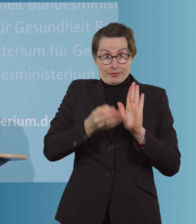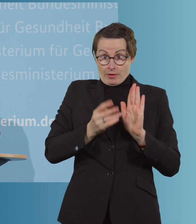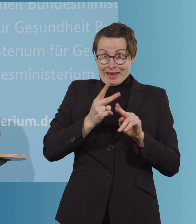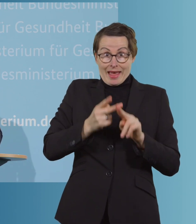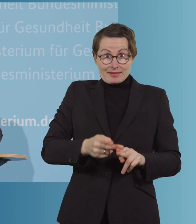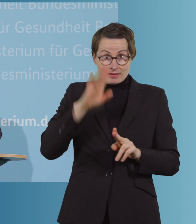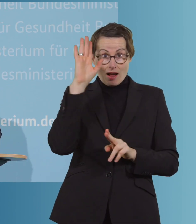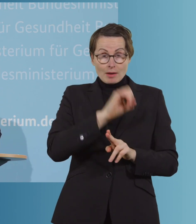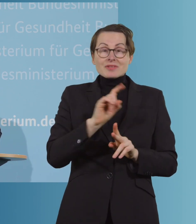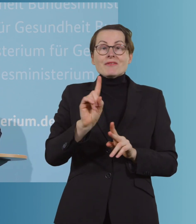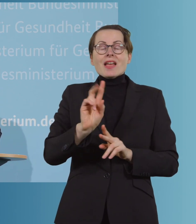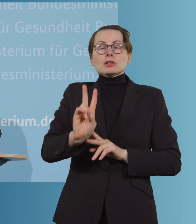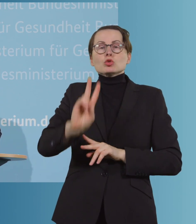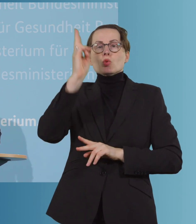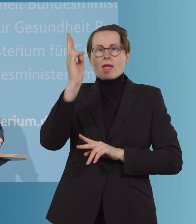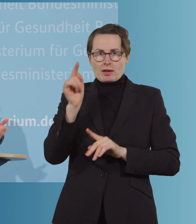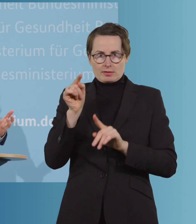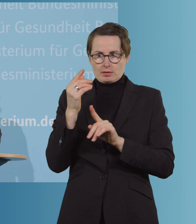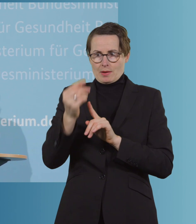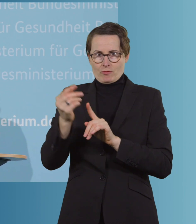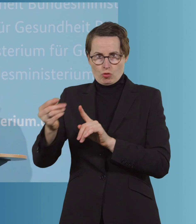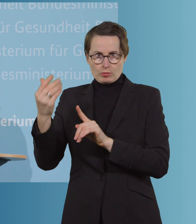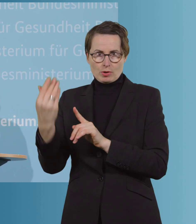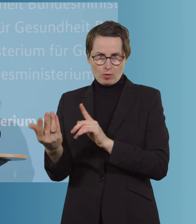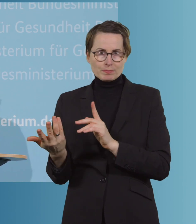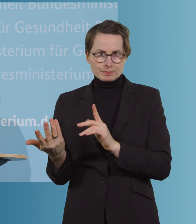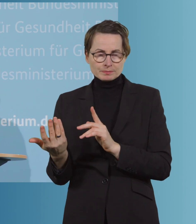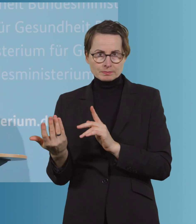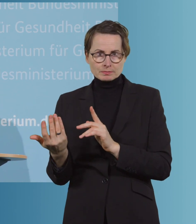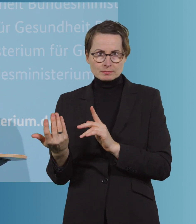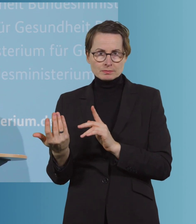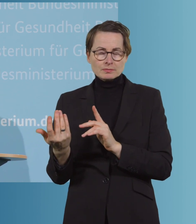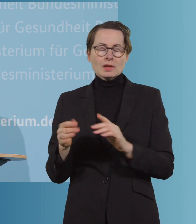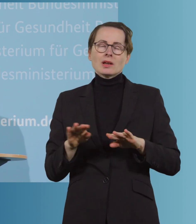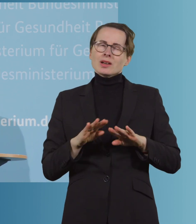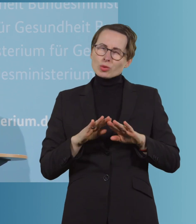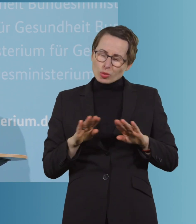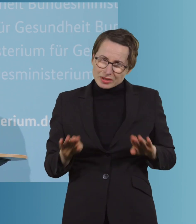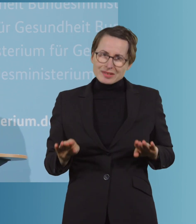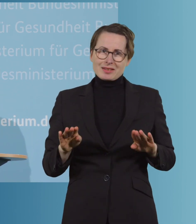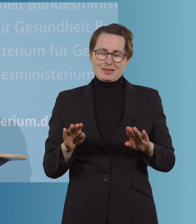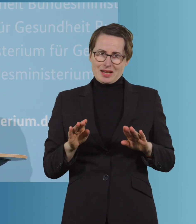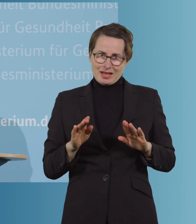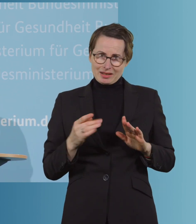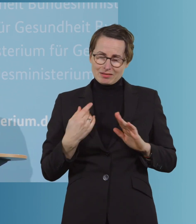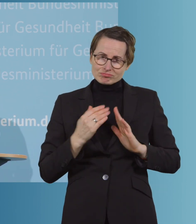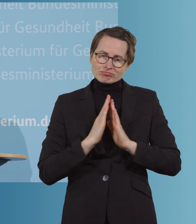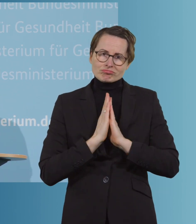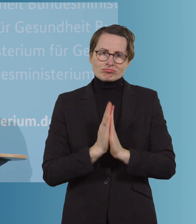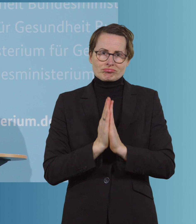über sind, zuerst geimpft werden soll. Und grundsätzlich gilt, dass ich allen ansonsten nur empfehlen kann,